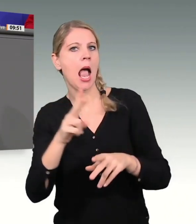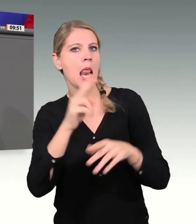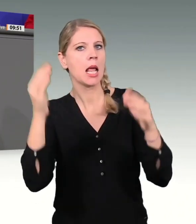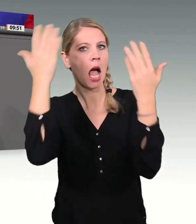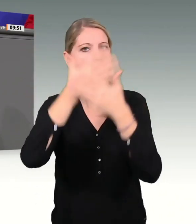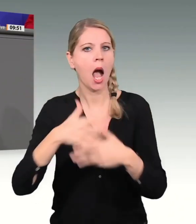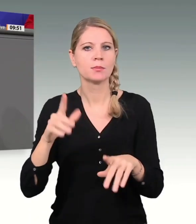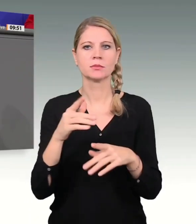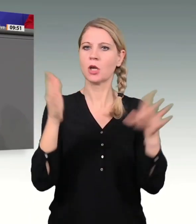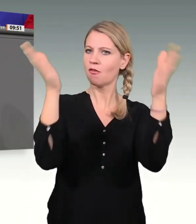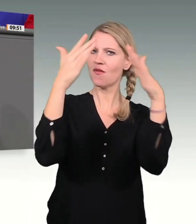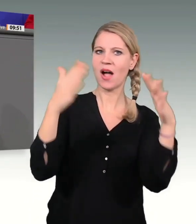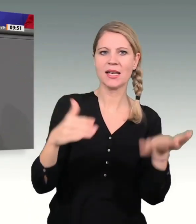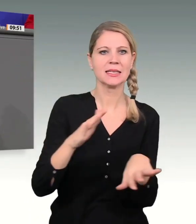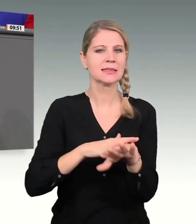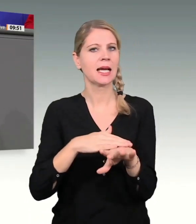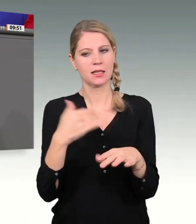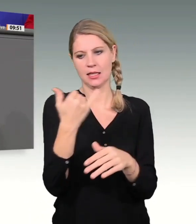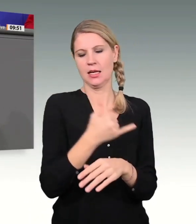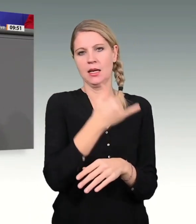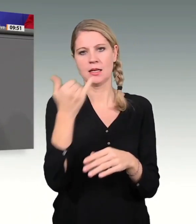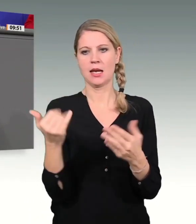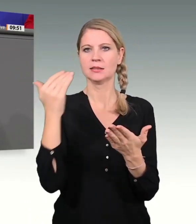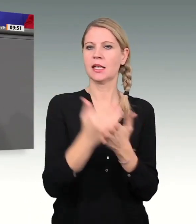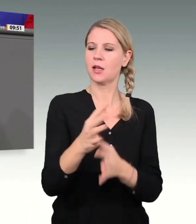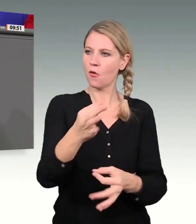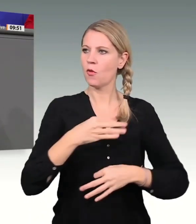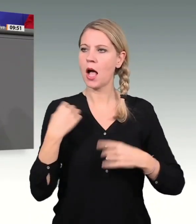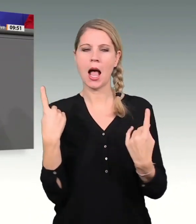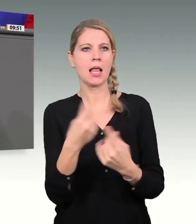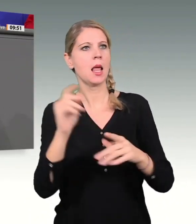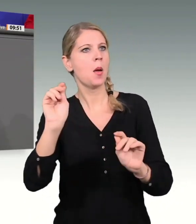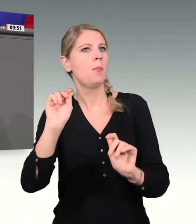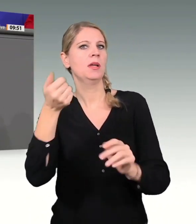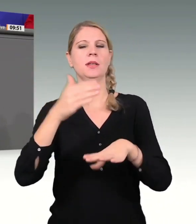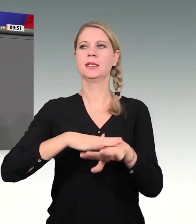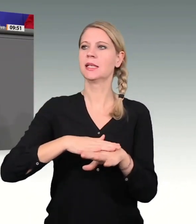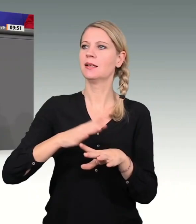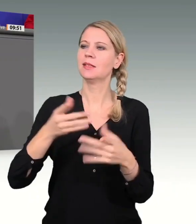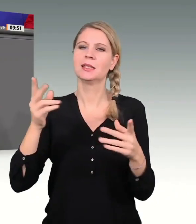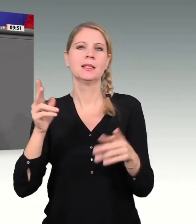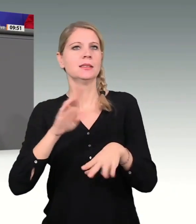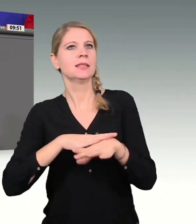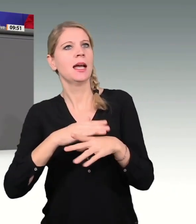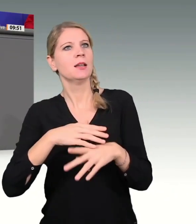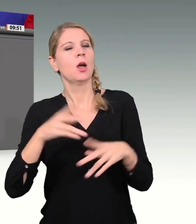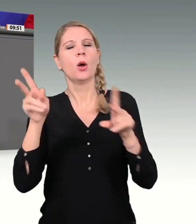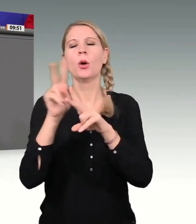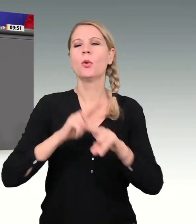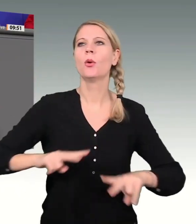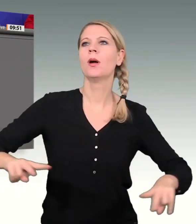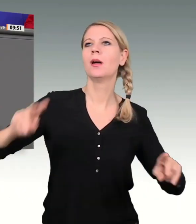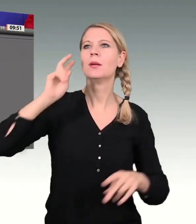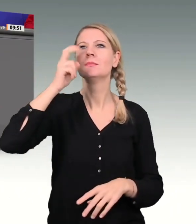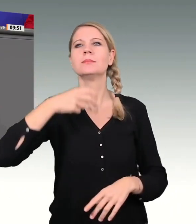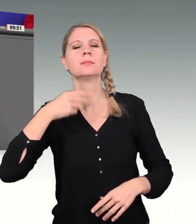ist doch für uns alle eine ganz besondere Zeit. Zeit der Ruhe und Zeit der Besinnung. Und sie ist